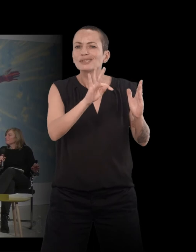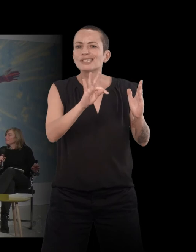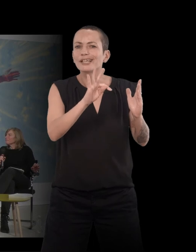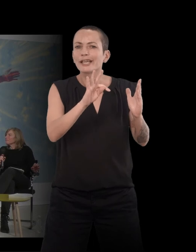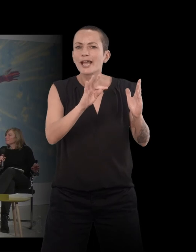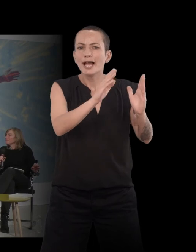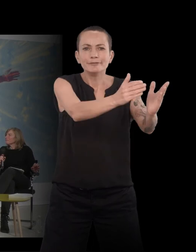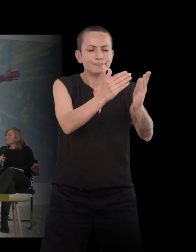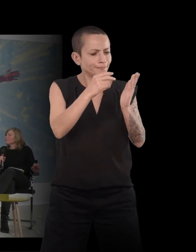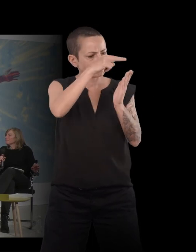et j'étais revoir le film.